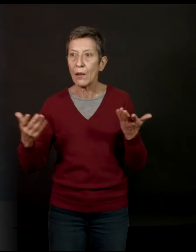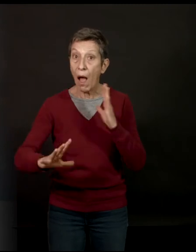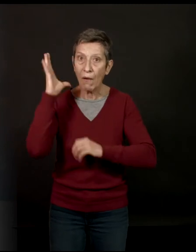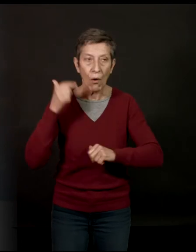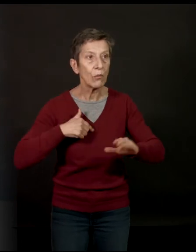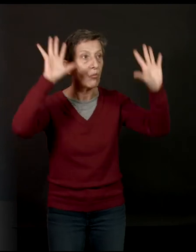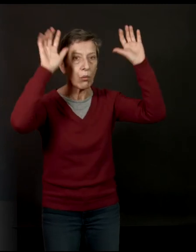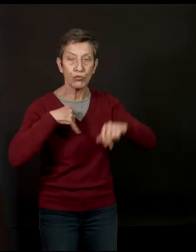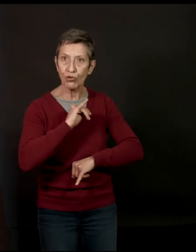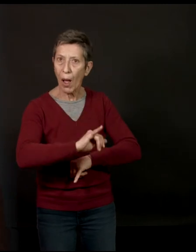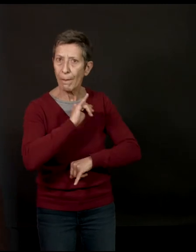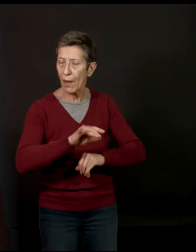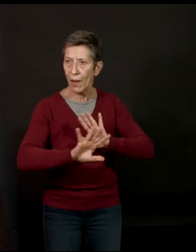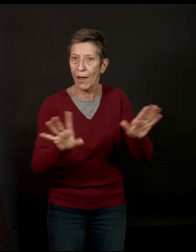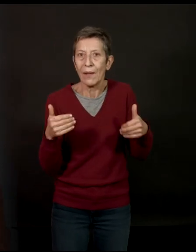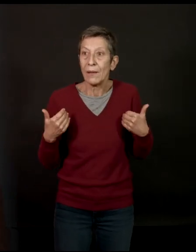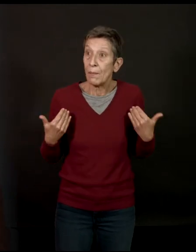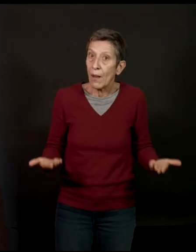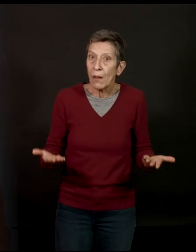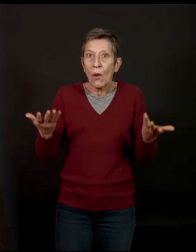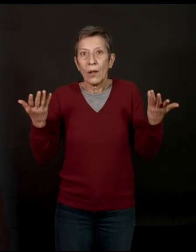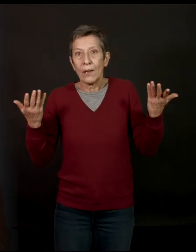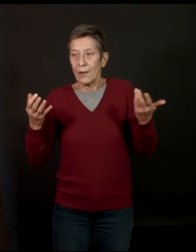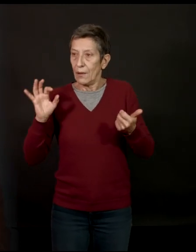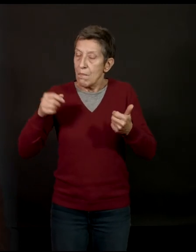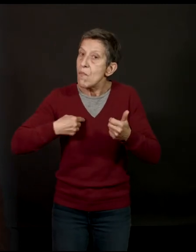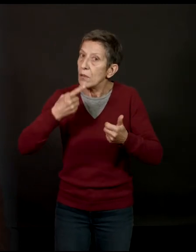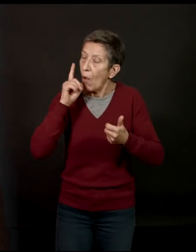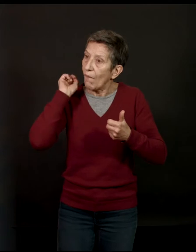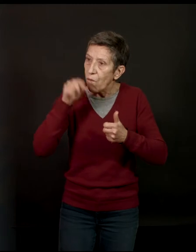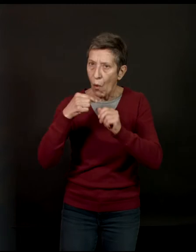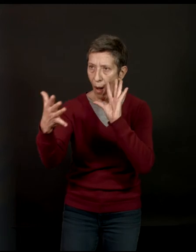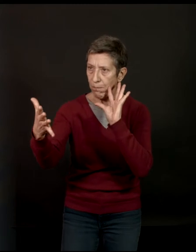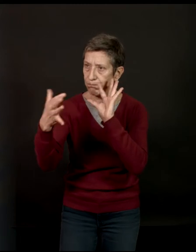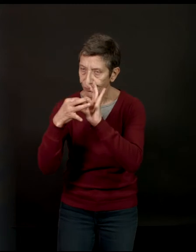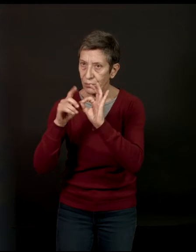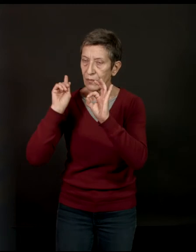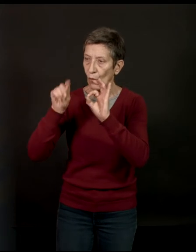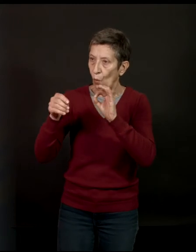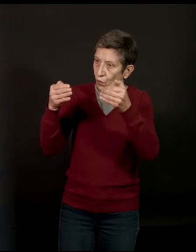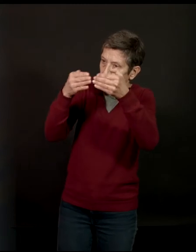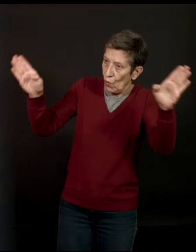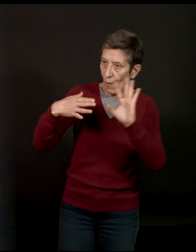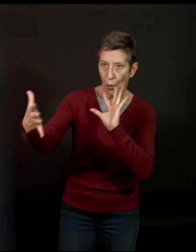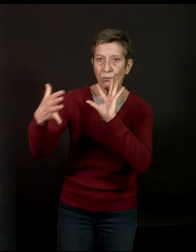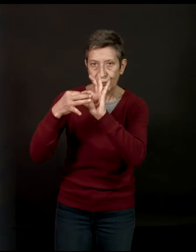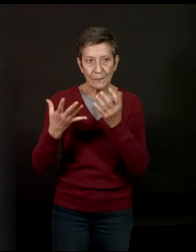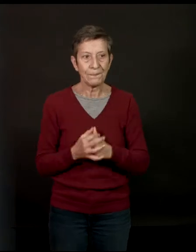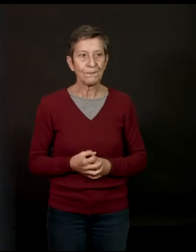lire, etc. Parce que je pense qu'il faut de notre côté tendre la main aussi. Donc, retrouver ce chemin-là. Et avec ce